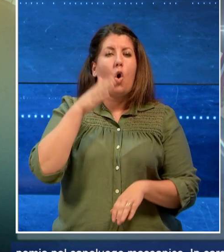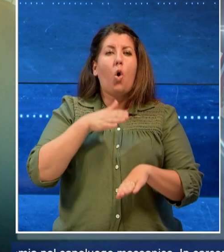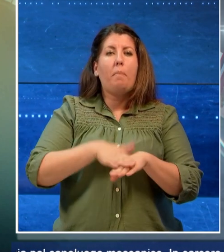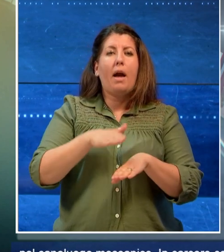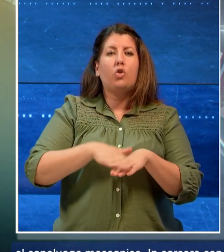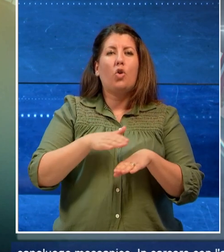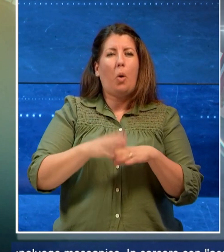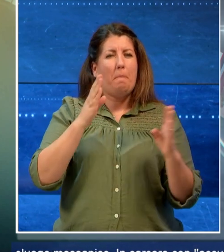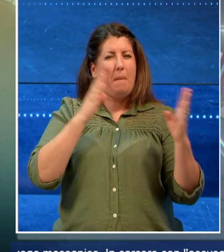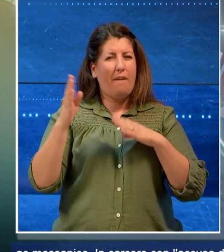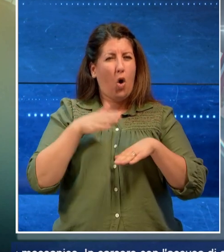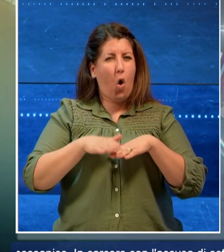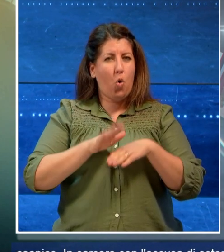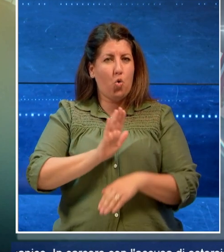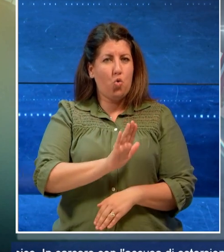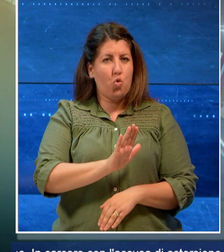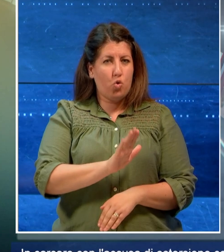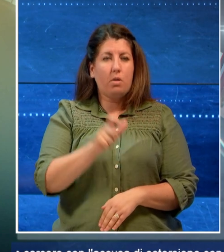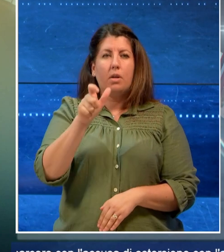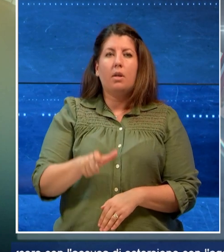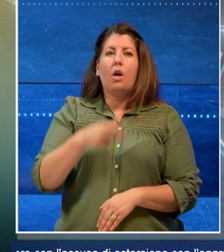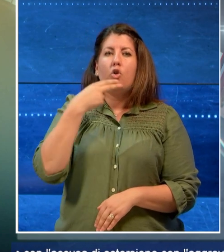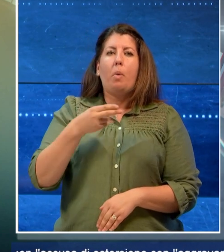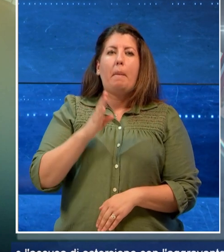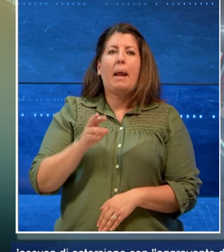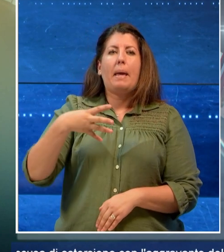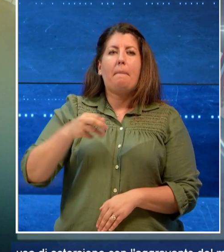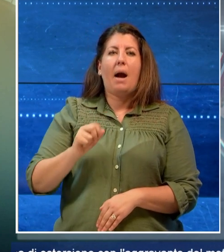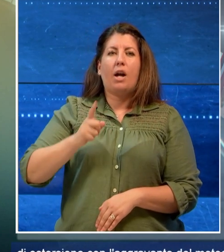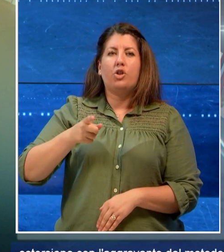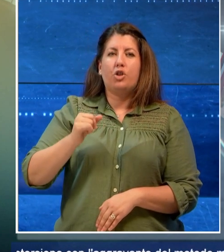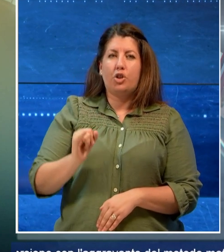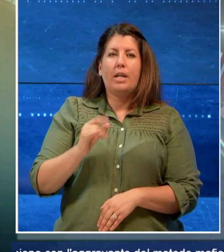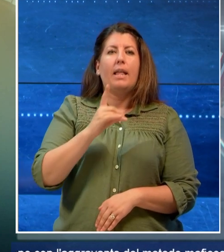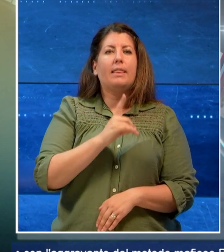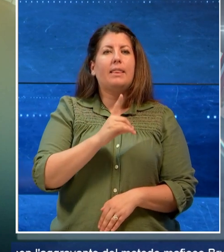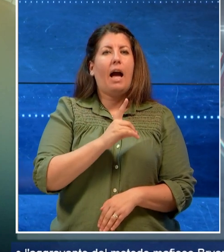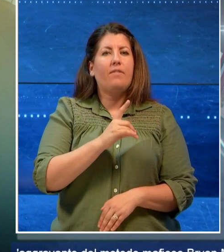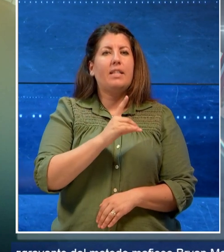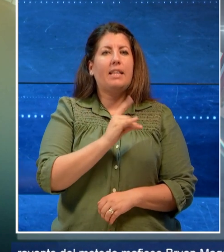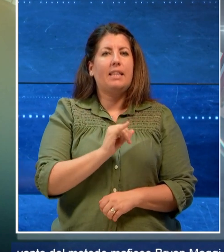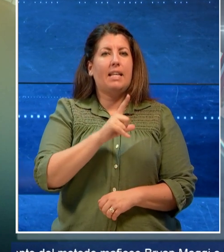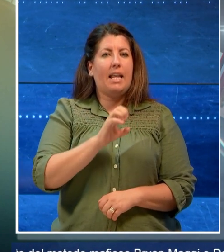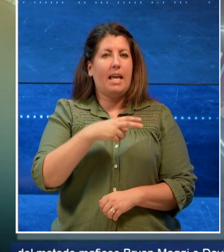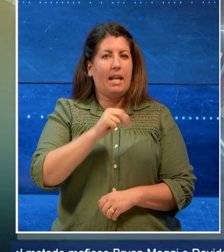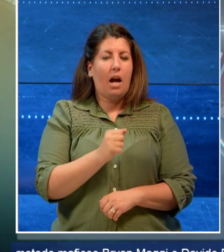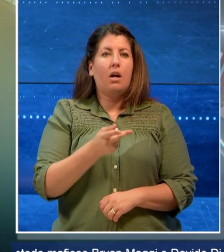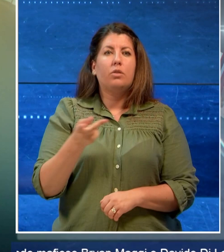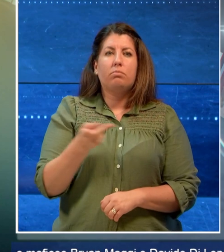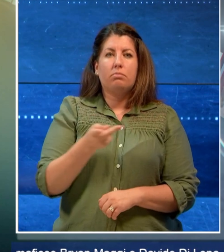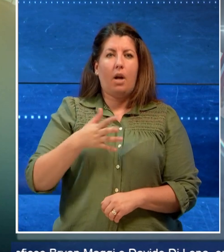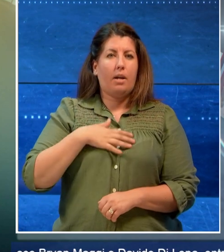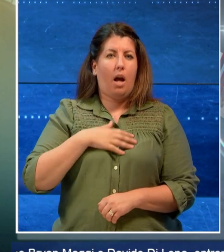mafioso Brian Maggi e Davide di Lena entrambi di